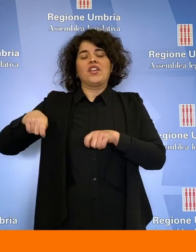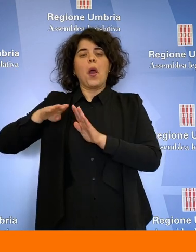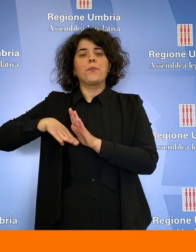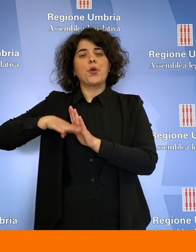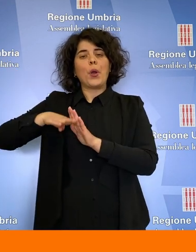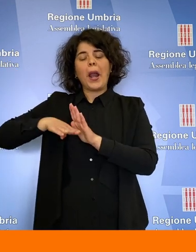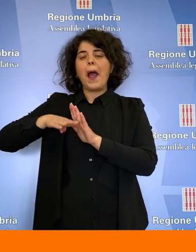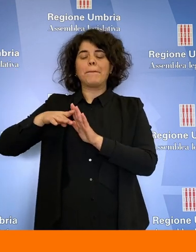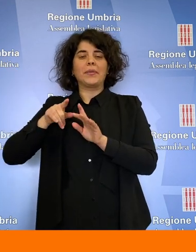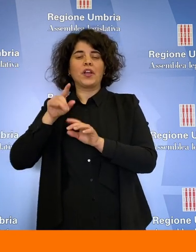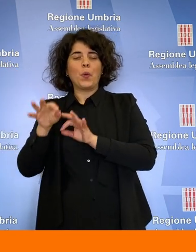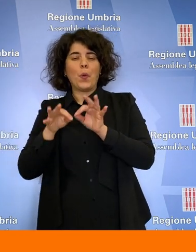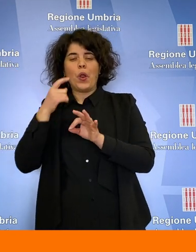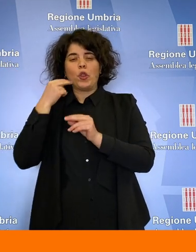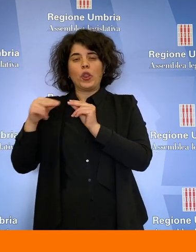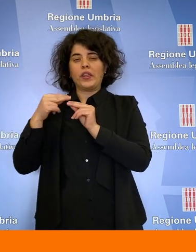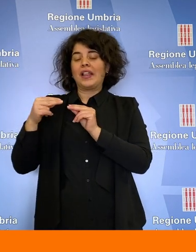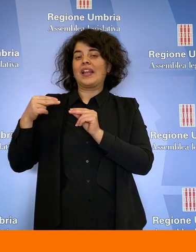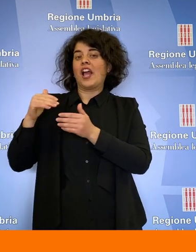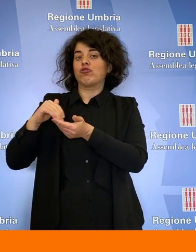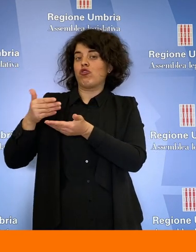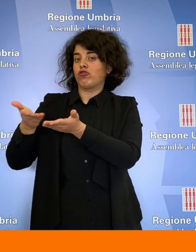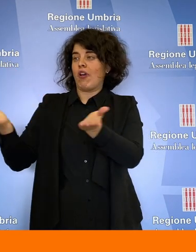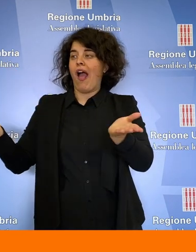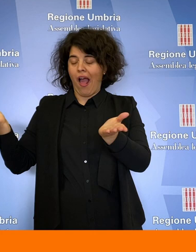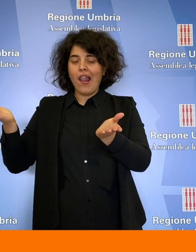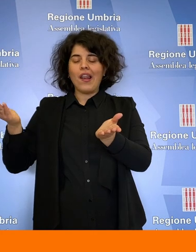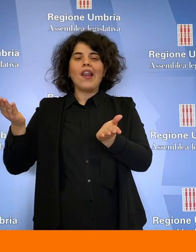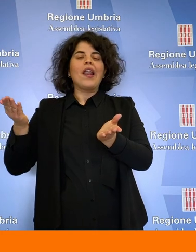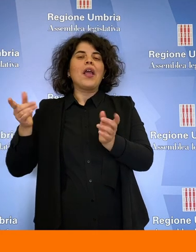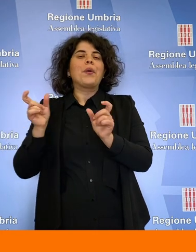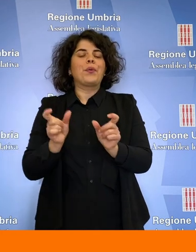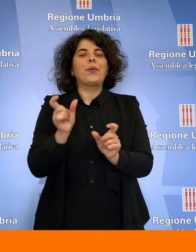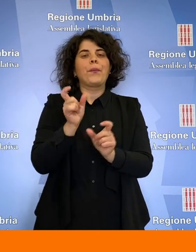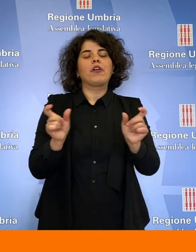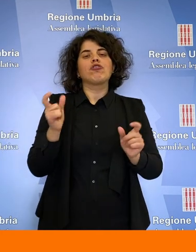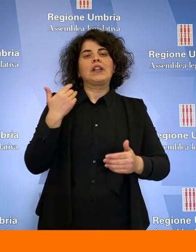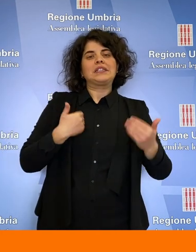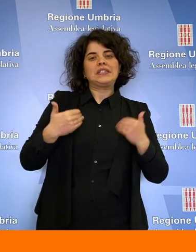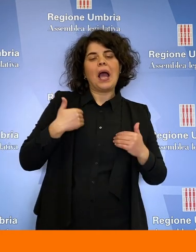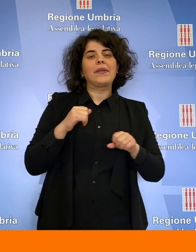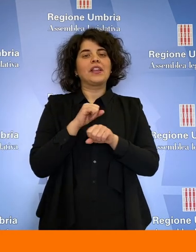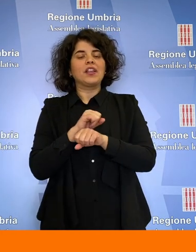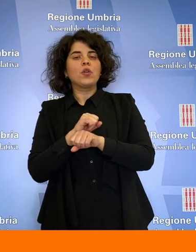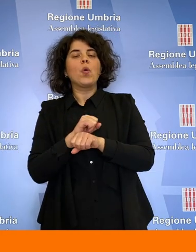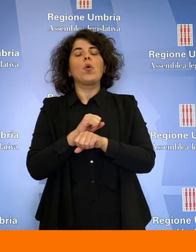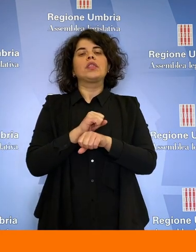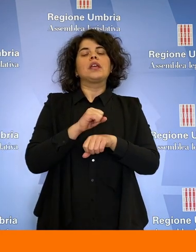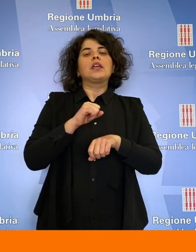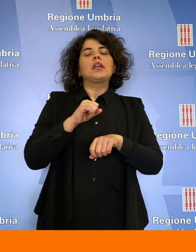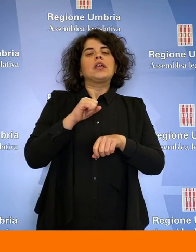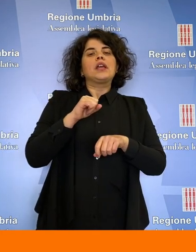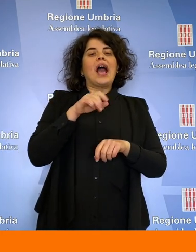odontoiatria sociale, finalizzati a garantire l'accesso alle cure a disabili, detenuti, anziani, pazienti affetti da